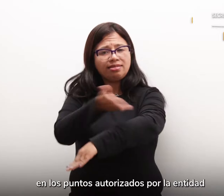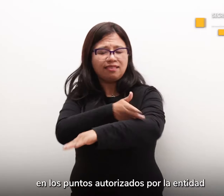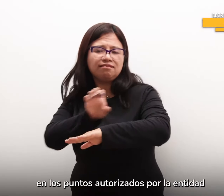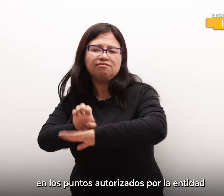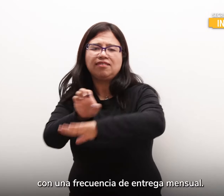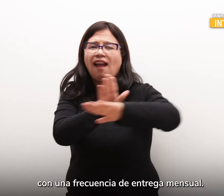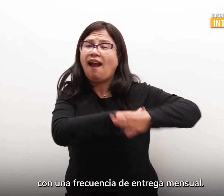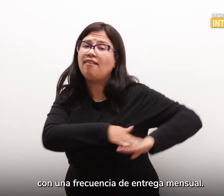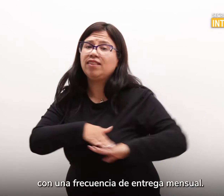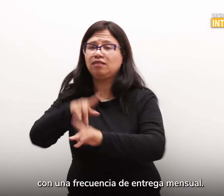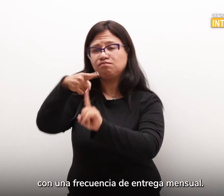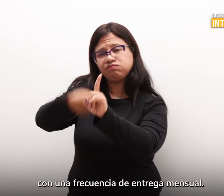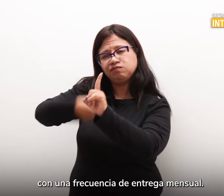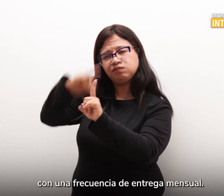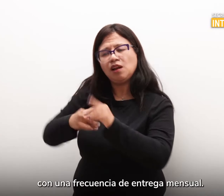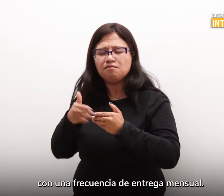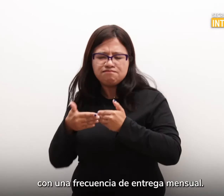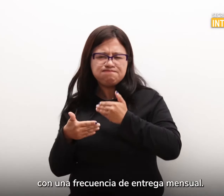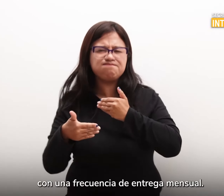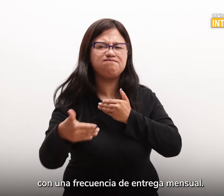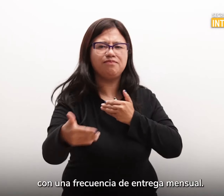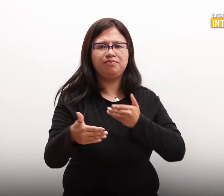con una frecuencia de entrega mensual. 9.